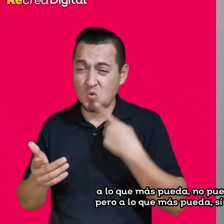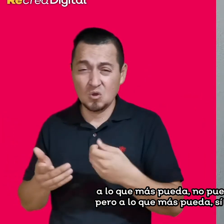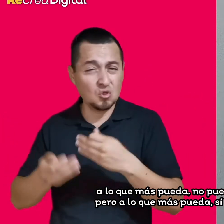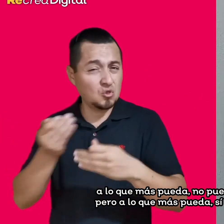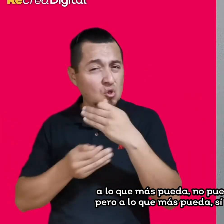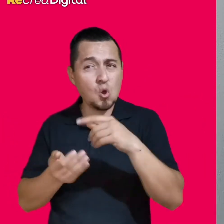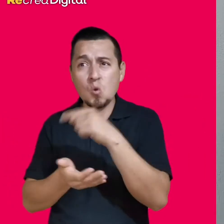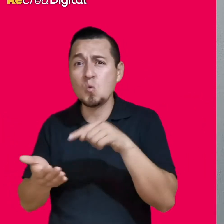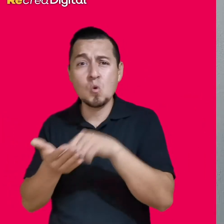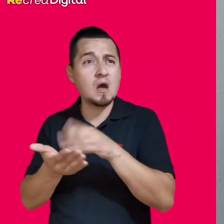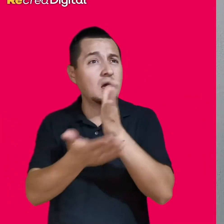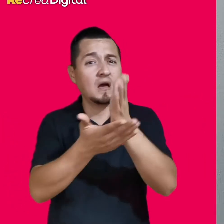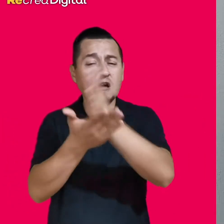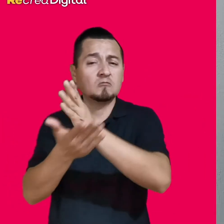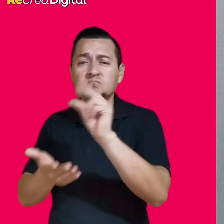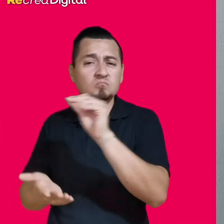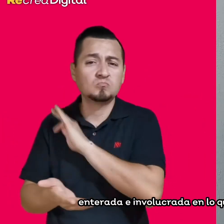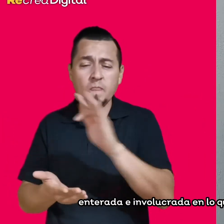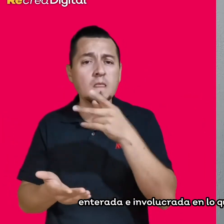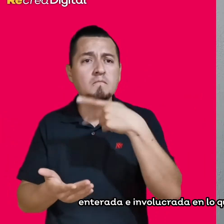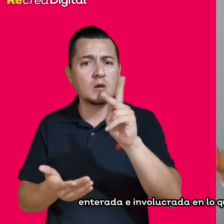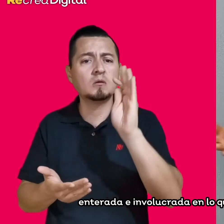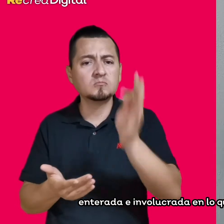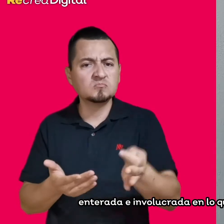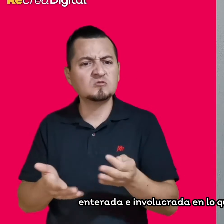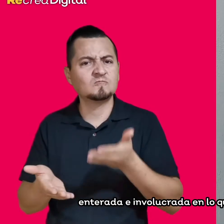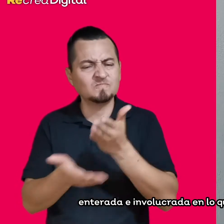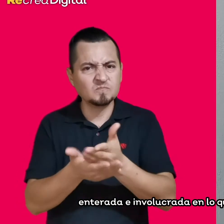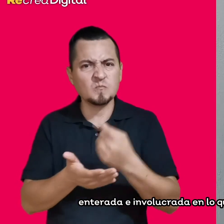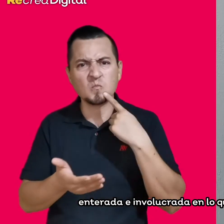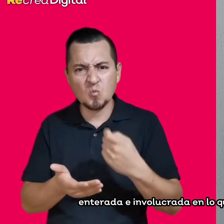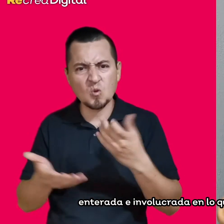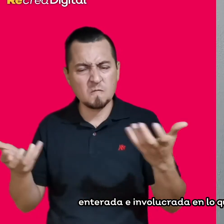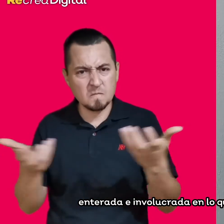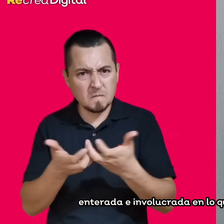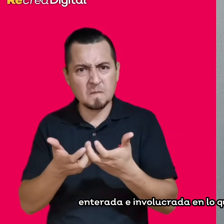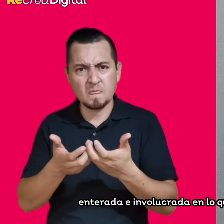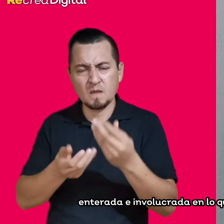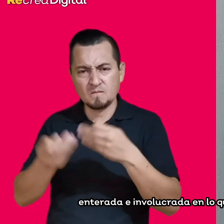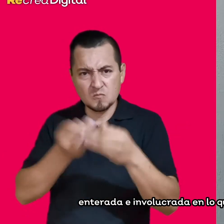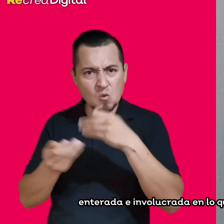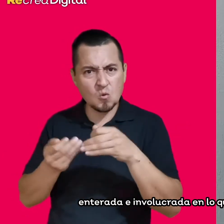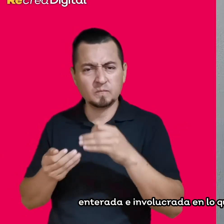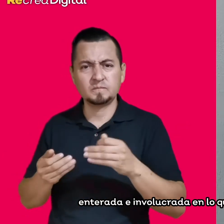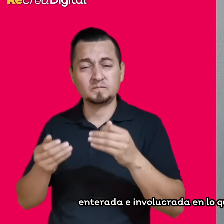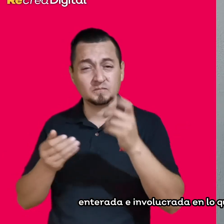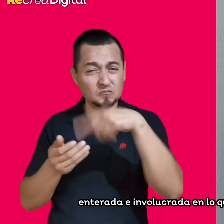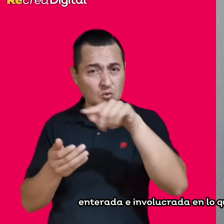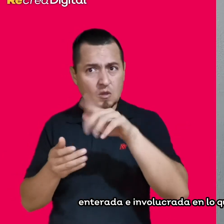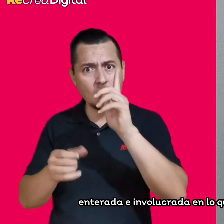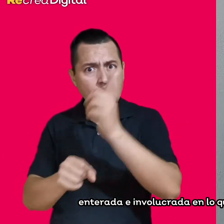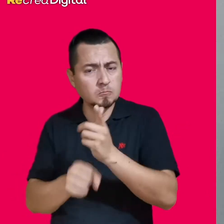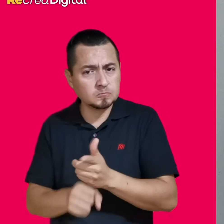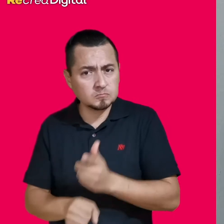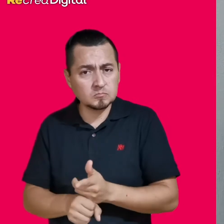enterada e involucrada en lo que se pueda para apoyar.